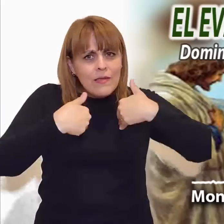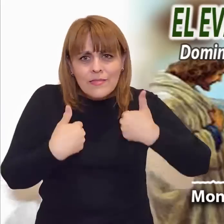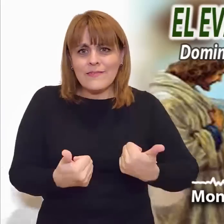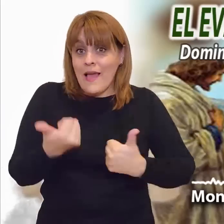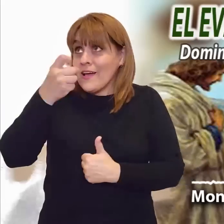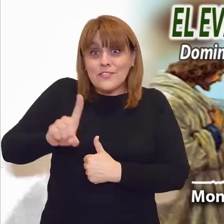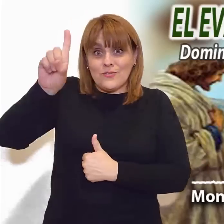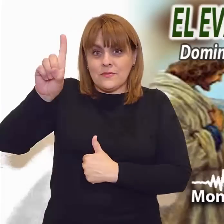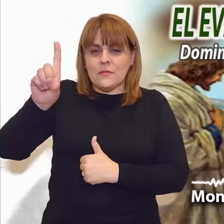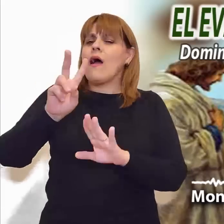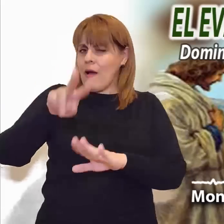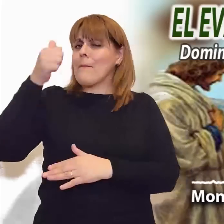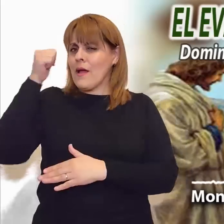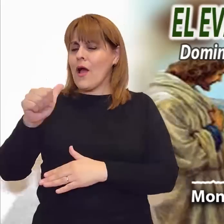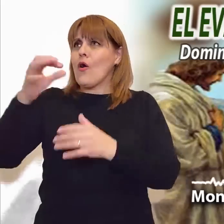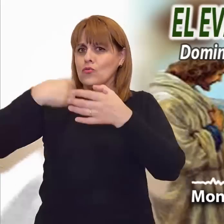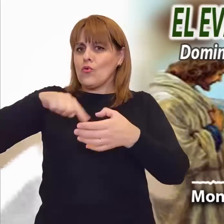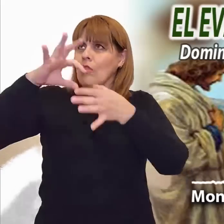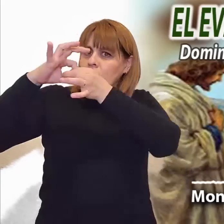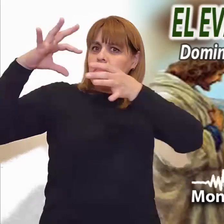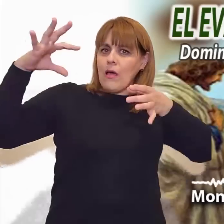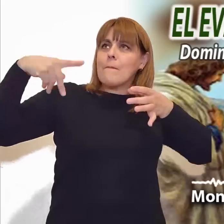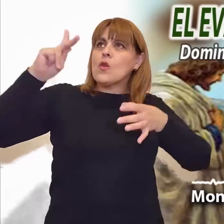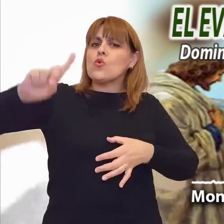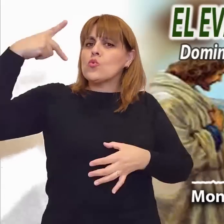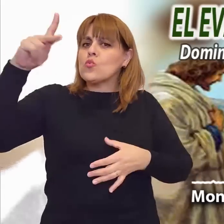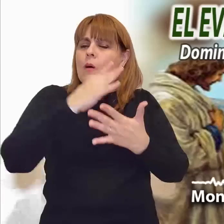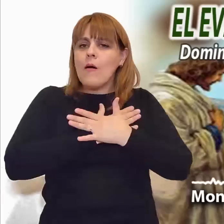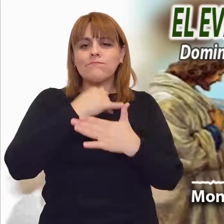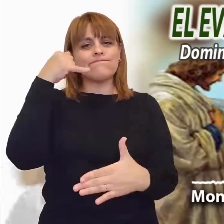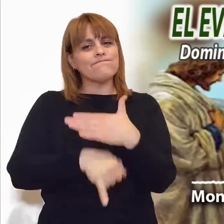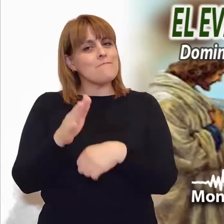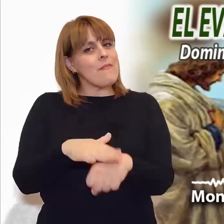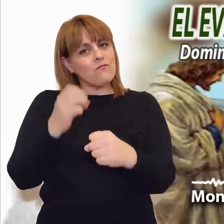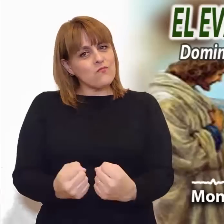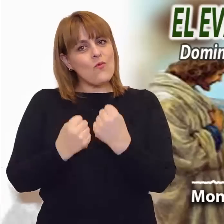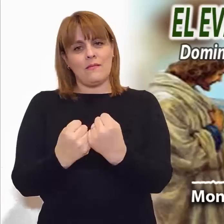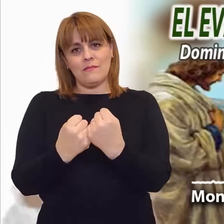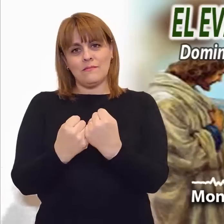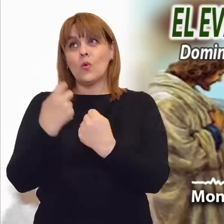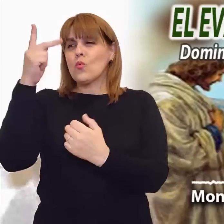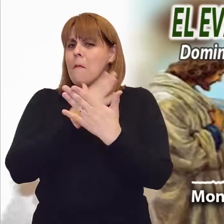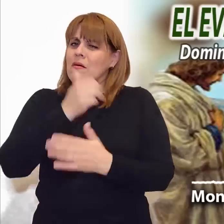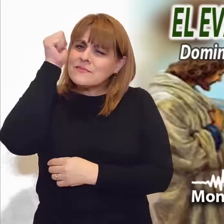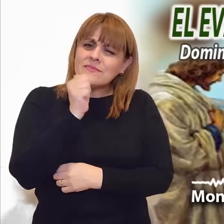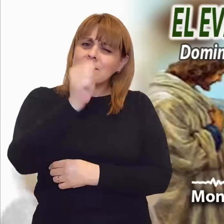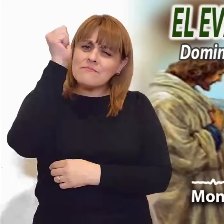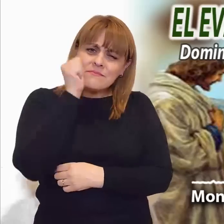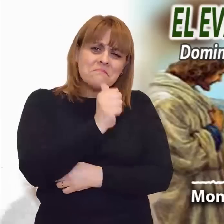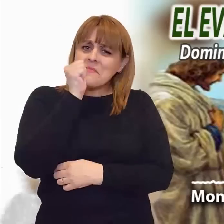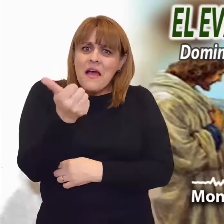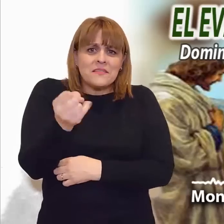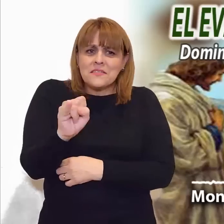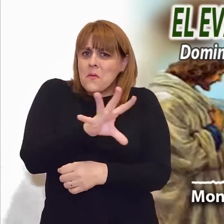término Gesed, traducido por amor, indica el amor misericordioso, fiel y gratuito